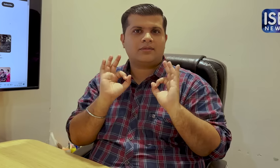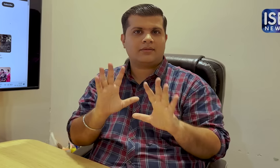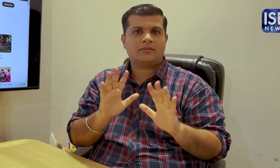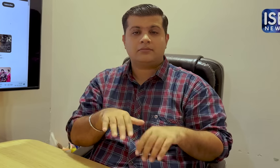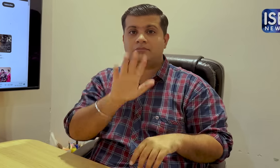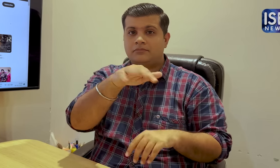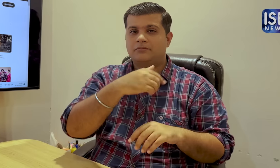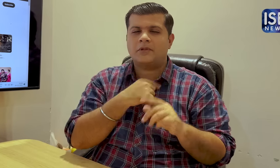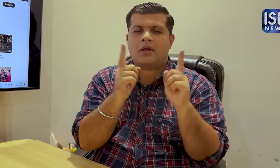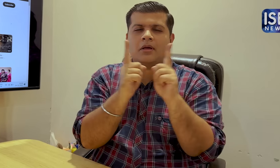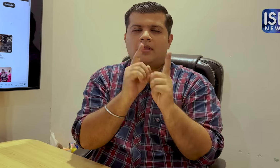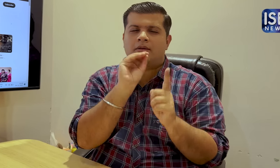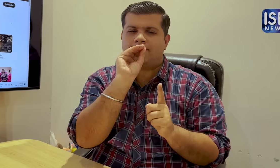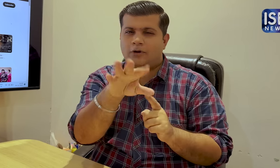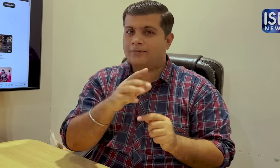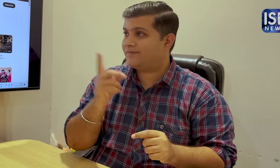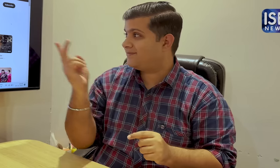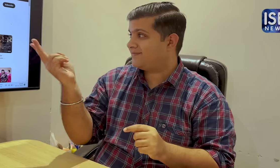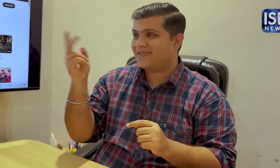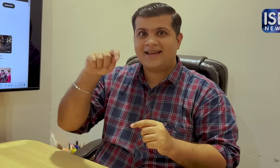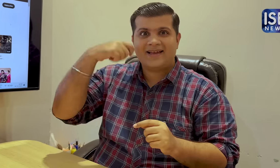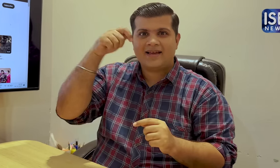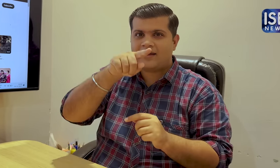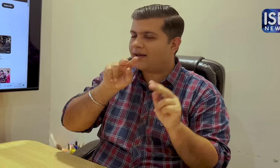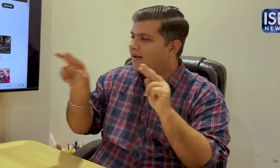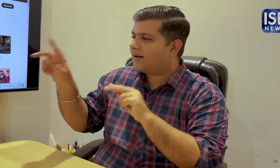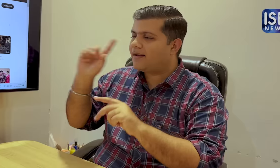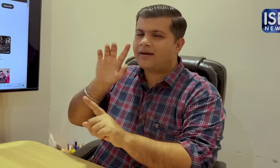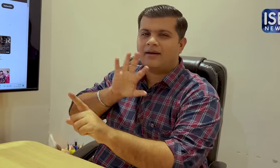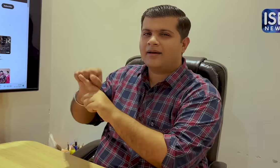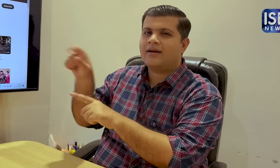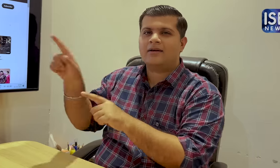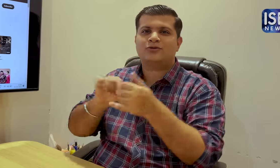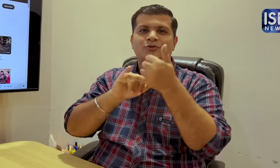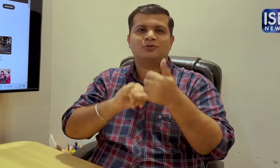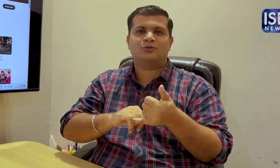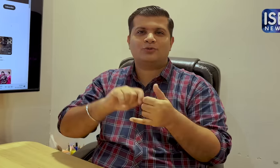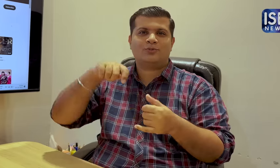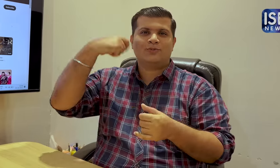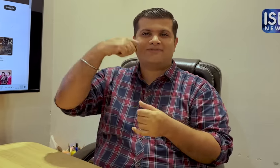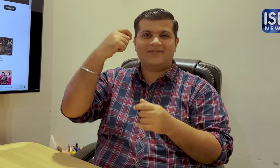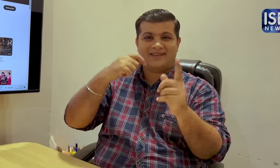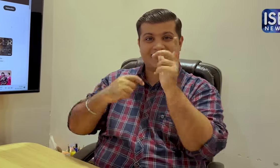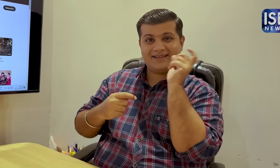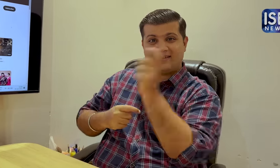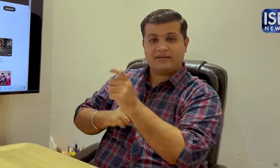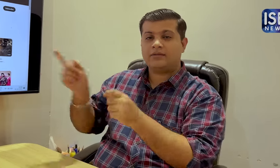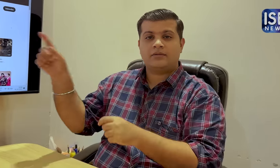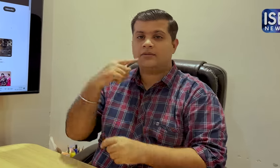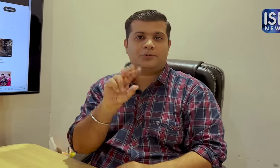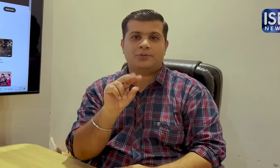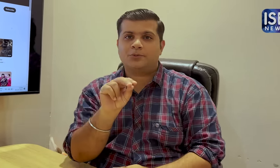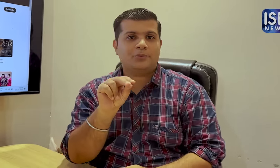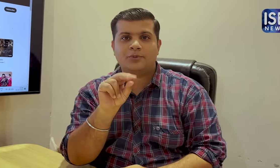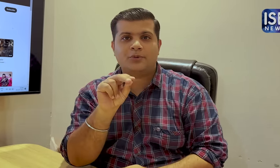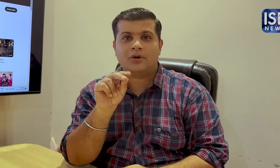समान रूची रख रहे है अरे मैं आपको पता दो कि जब आप टेलर देखेंगे तो आपको लगेगा कि ये साउथ की फिल्म है ये सच नहीं है